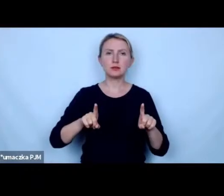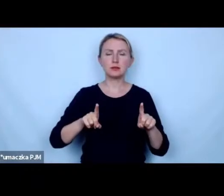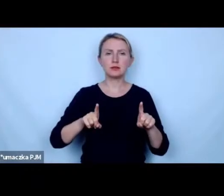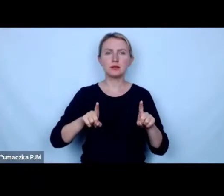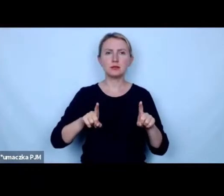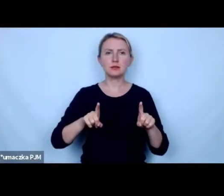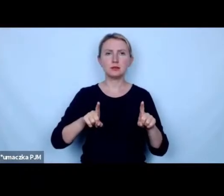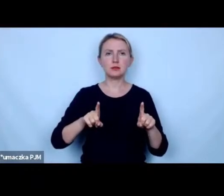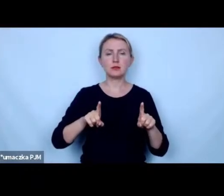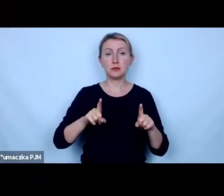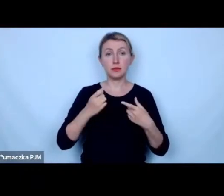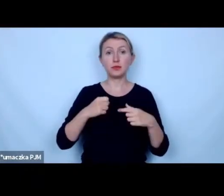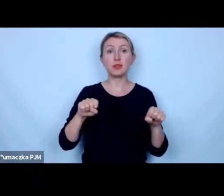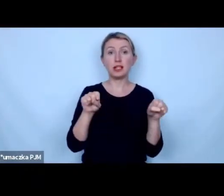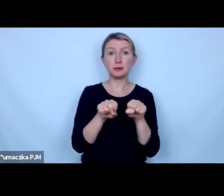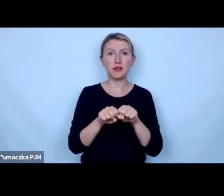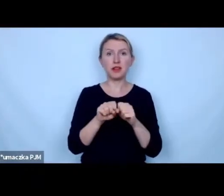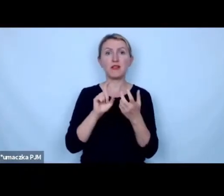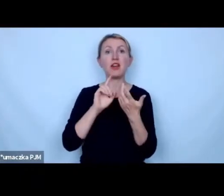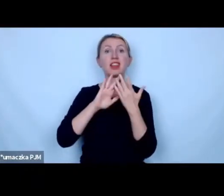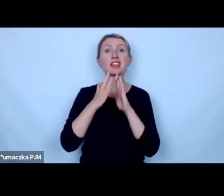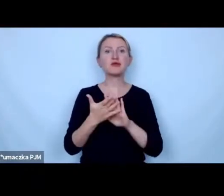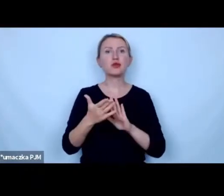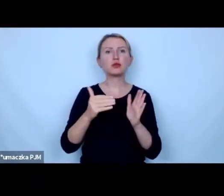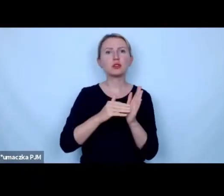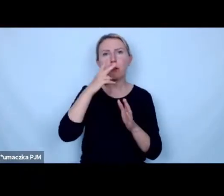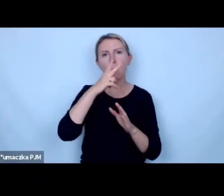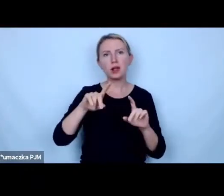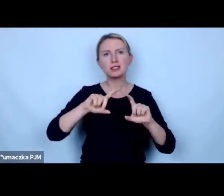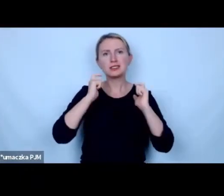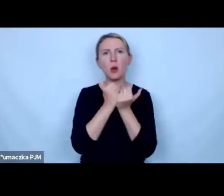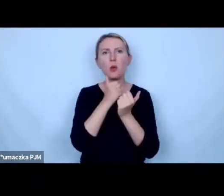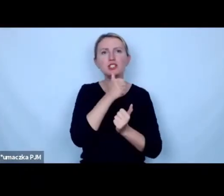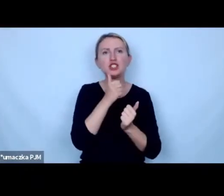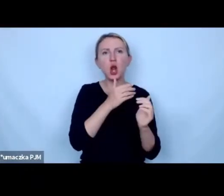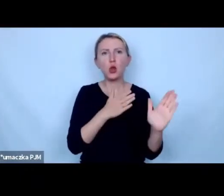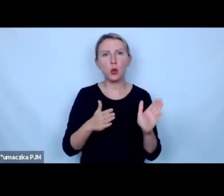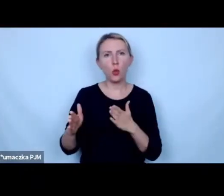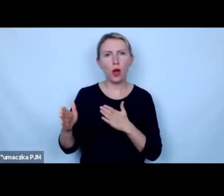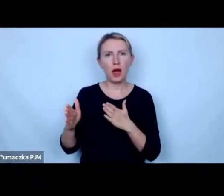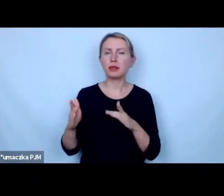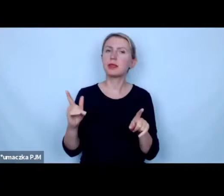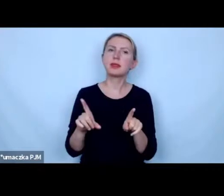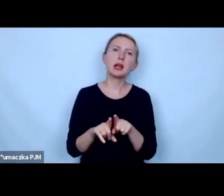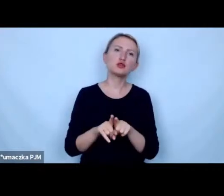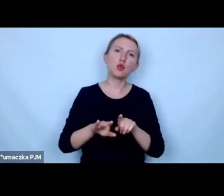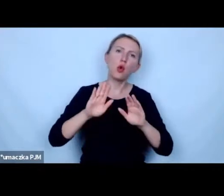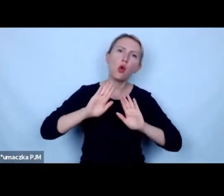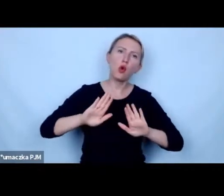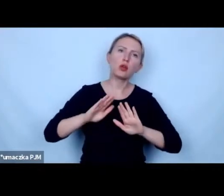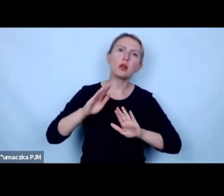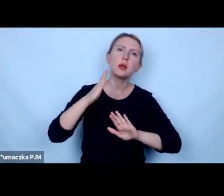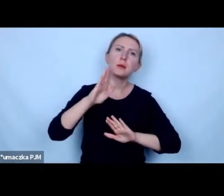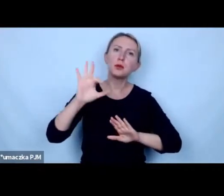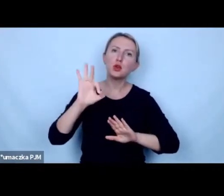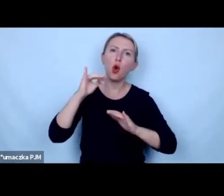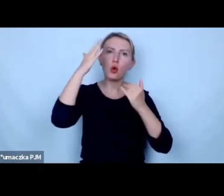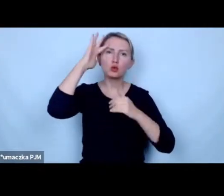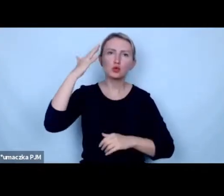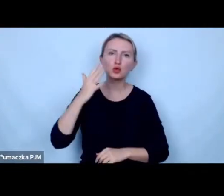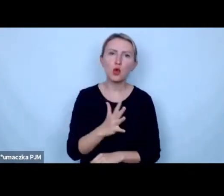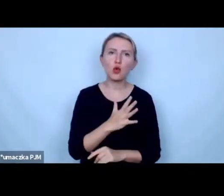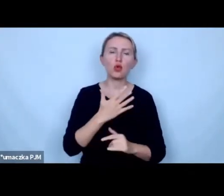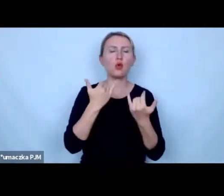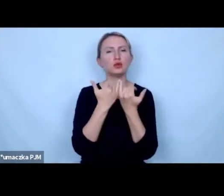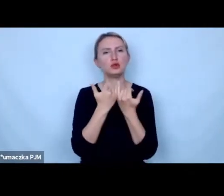sprawiedliwą transformację trzeba patrzeć w kontekście całego zielonego ładu a więc również ochronę bioróżnorodności czyli